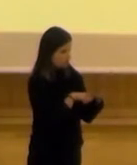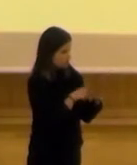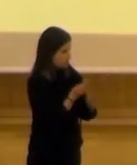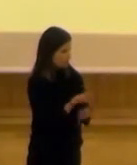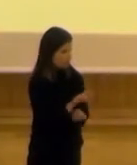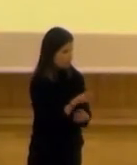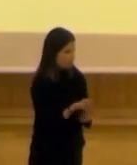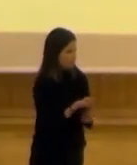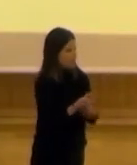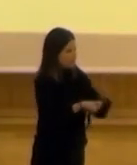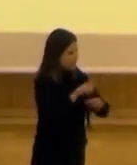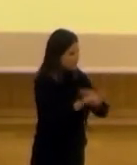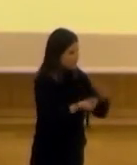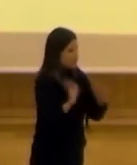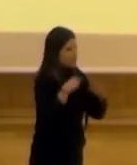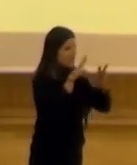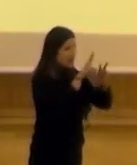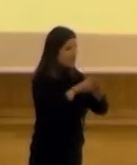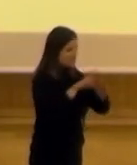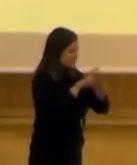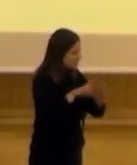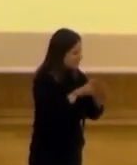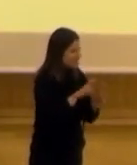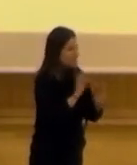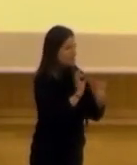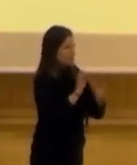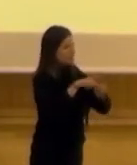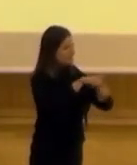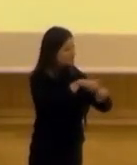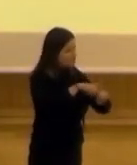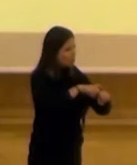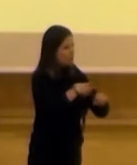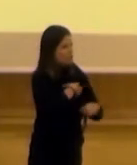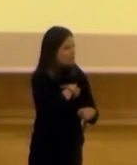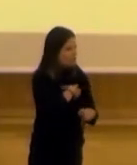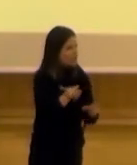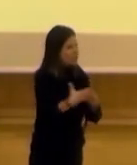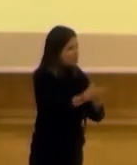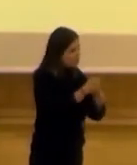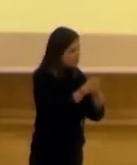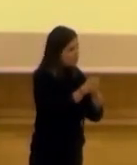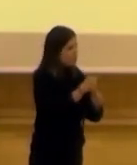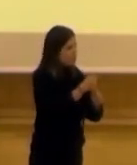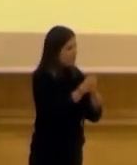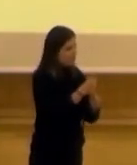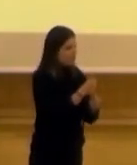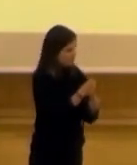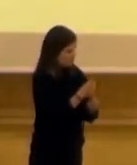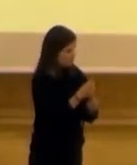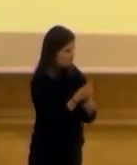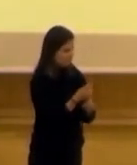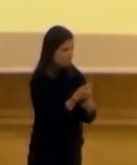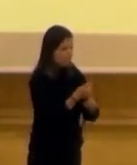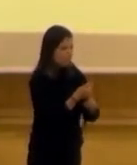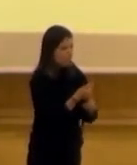lo que hicimos en esta investigación fue armar una especie de tipologías de funcionarios que encontramos, que había, y de ciudadanos que